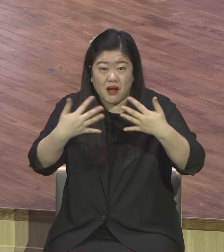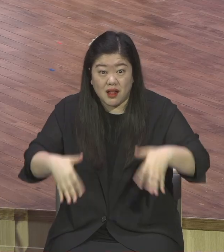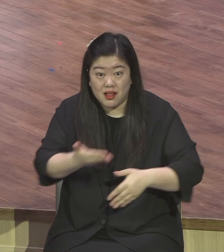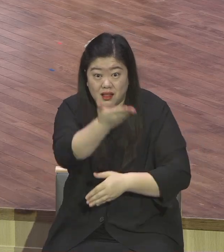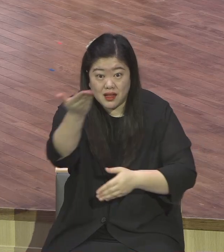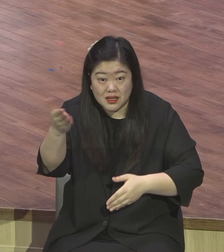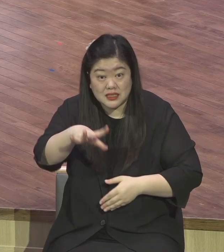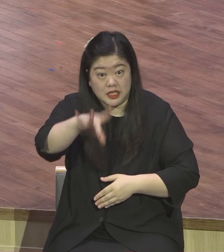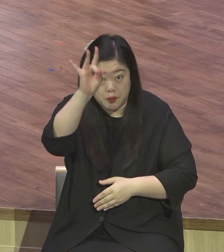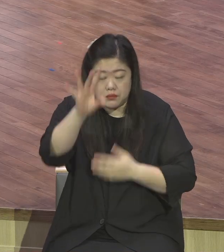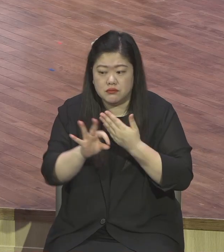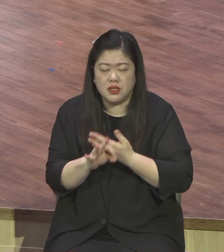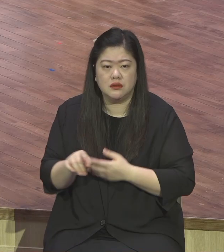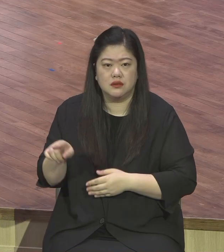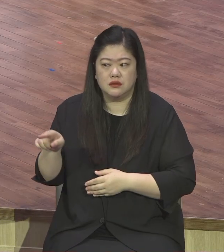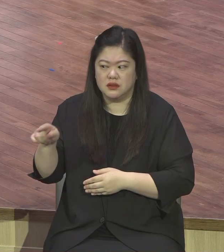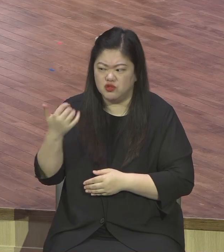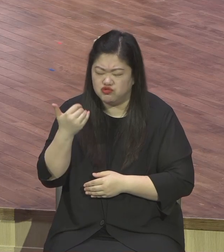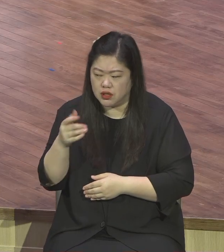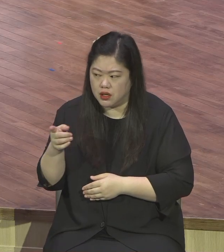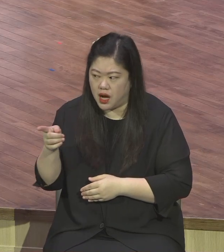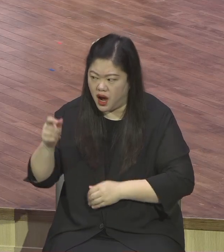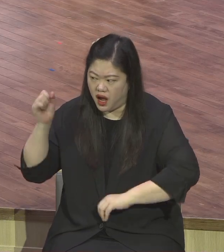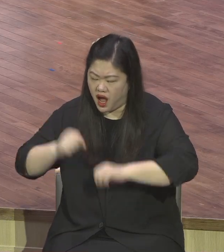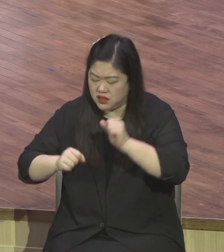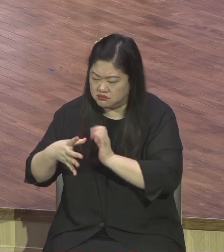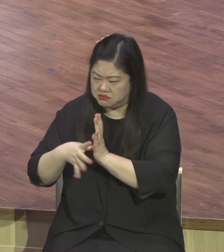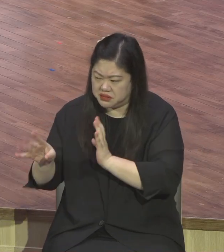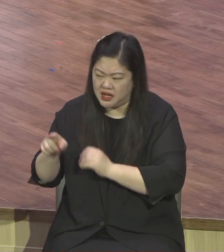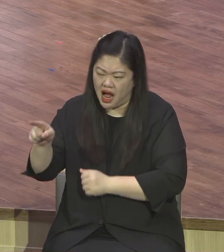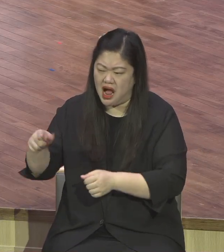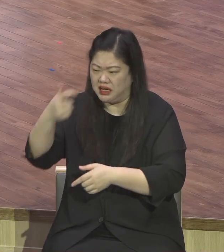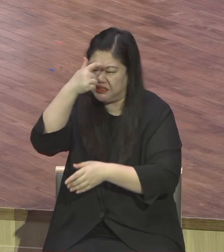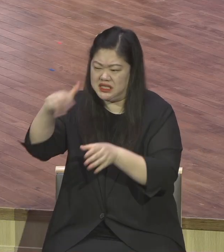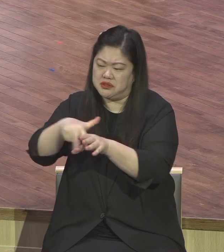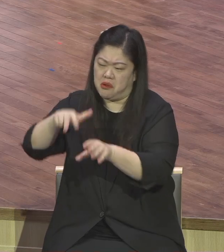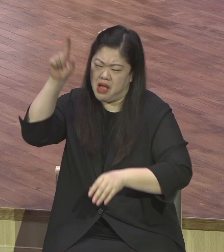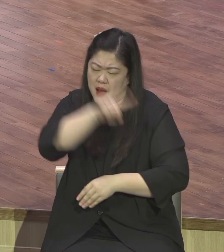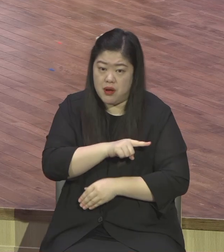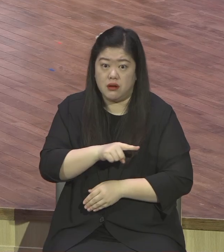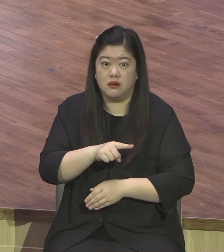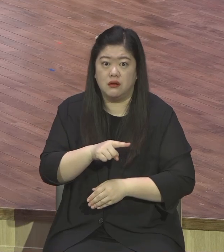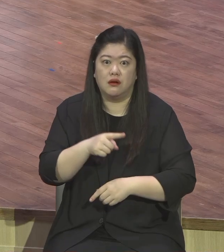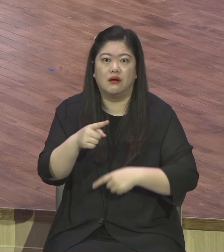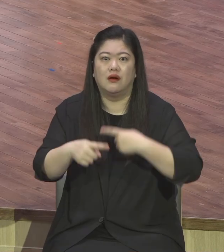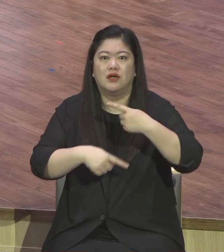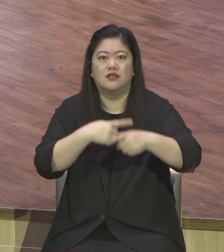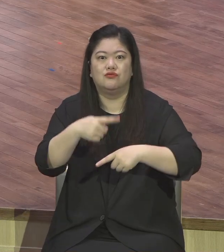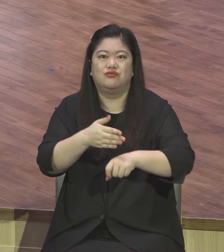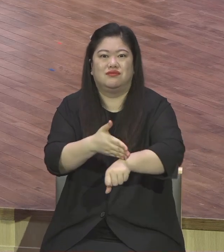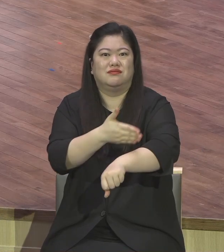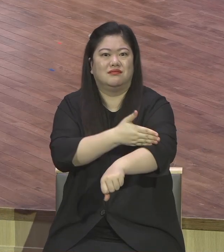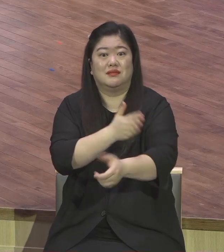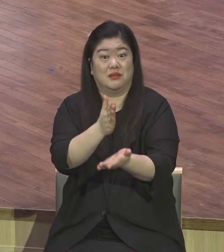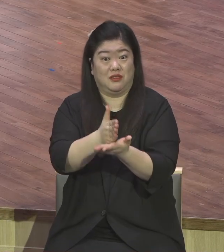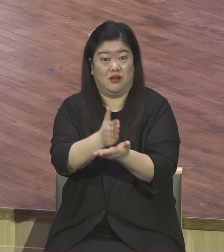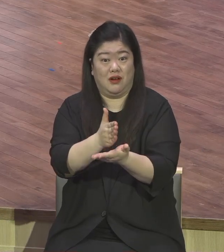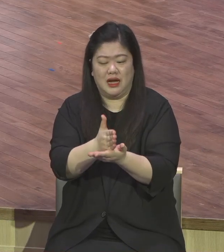예수 그리스도를 주인으로 모시고 사는 천국 백성은 서론 인생이 아니다. 본론 인생이다.